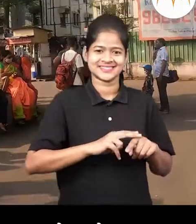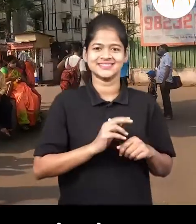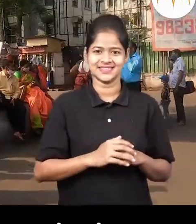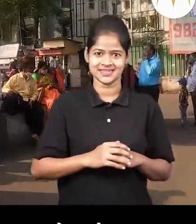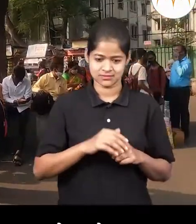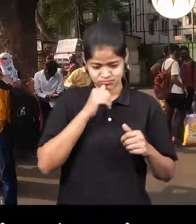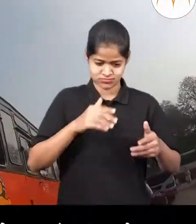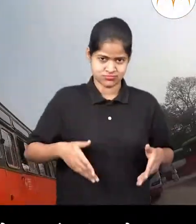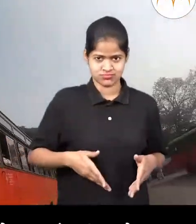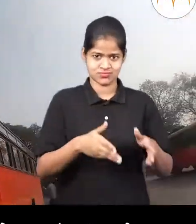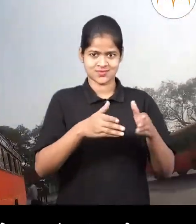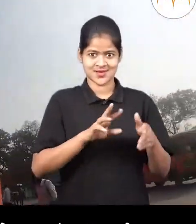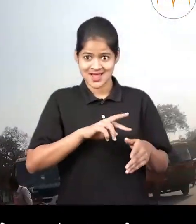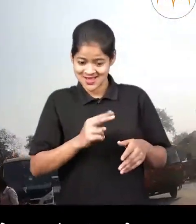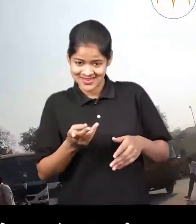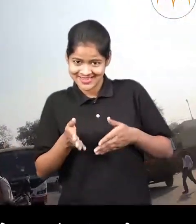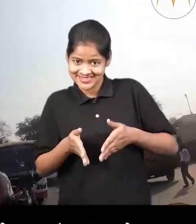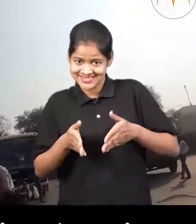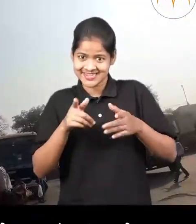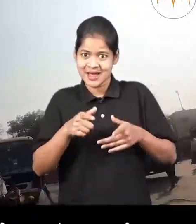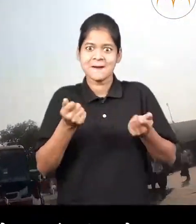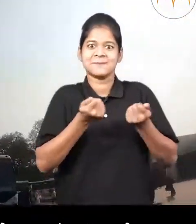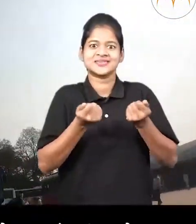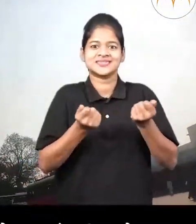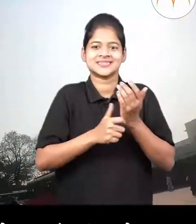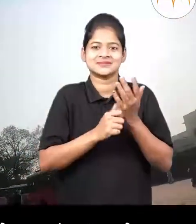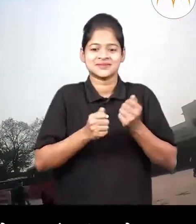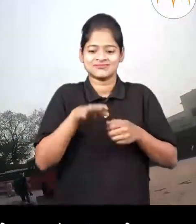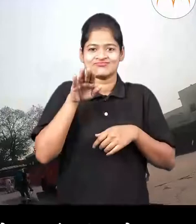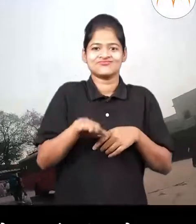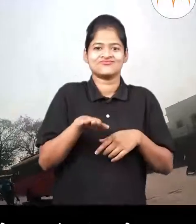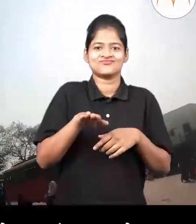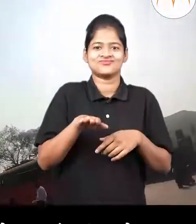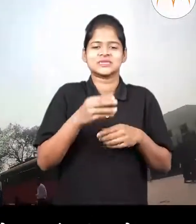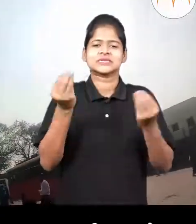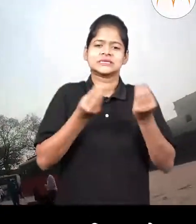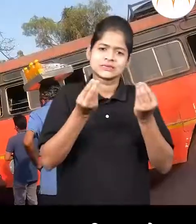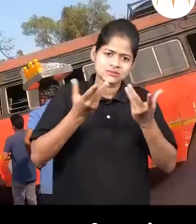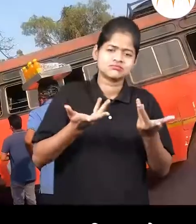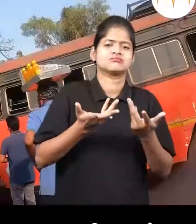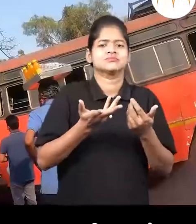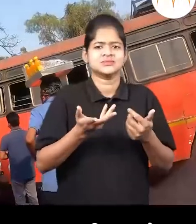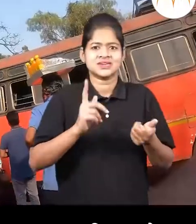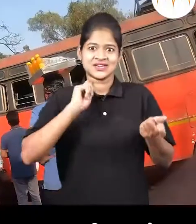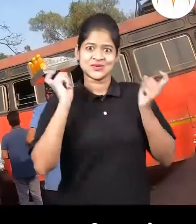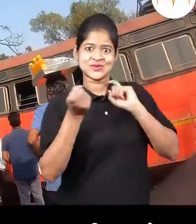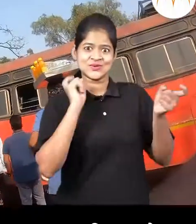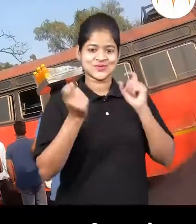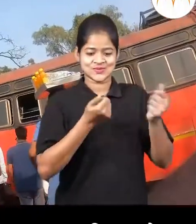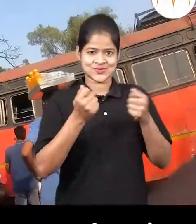बसलेत। जवलज रस्त्याला एक स्टी बस योन थामलिये। काही पुरुष